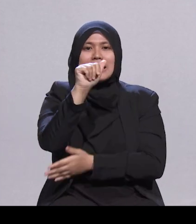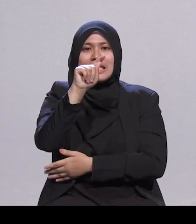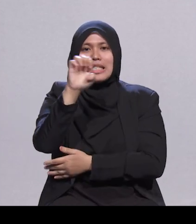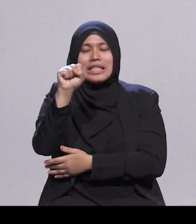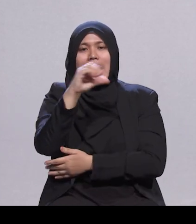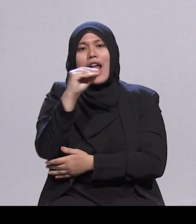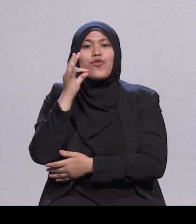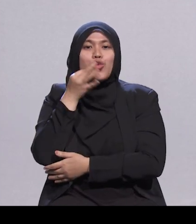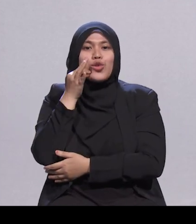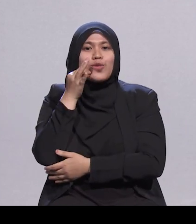tahan.